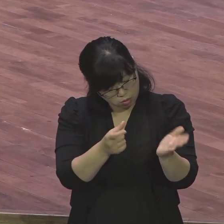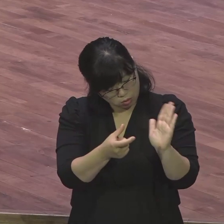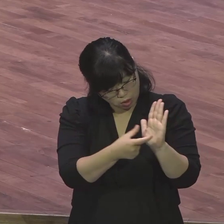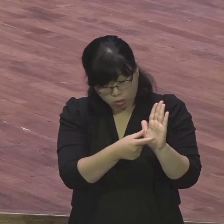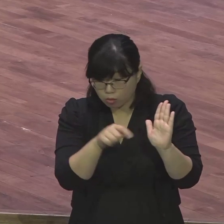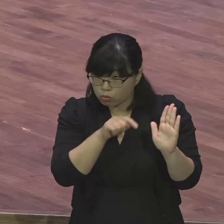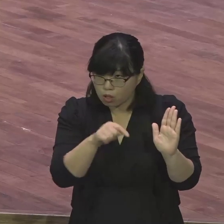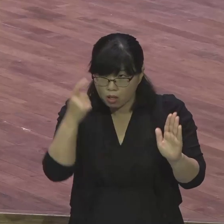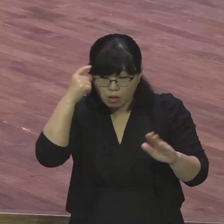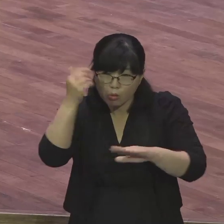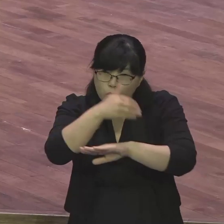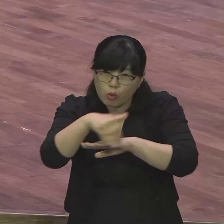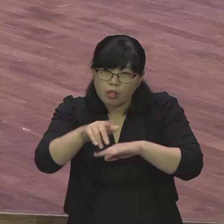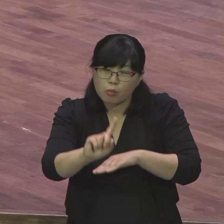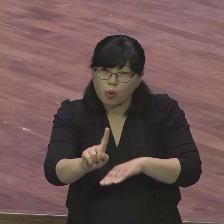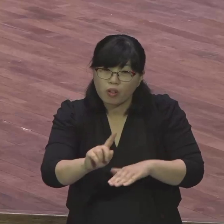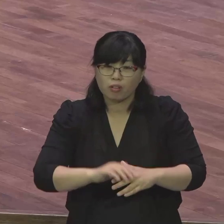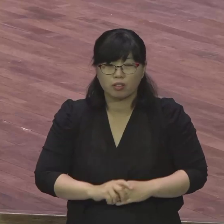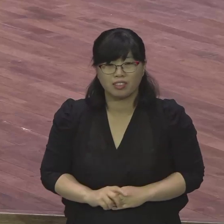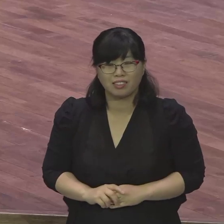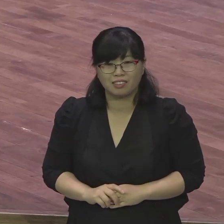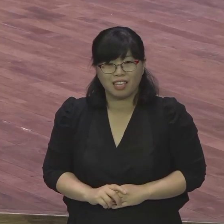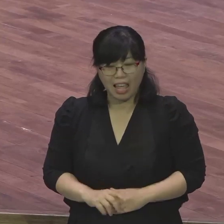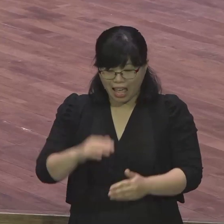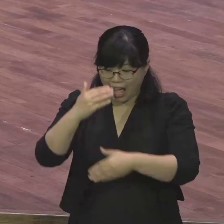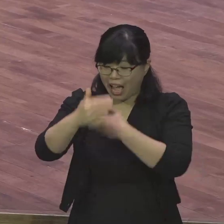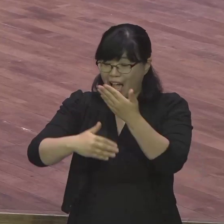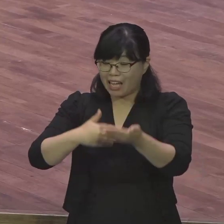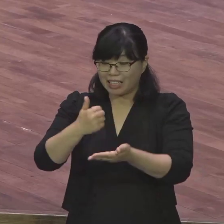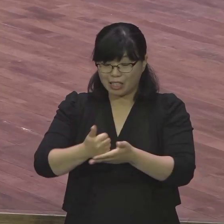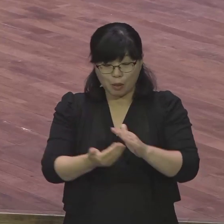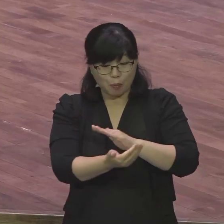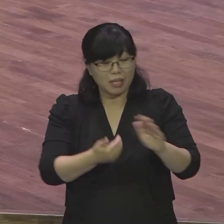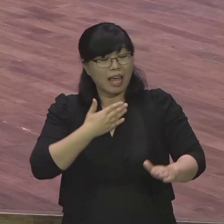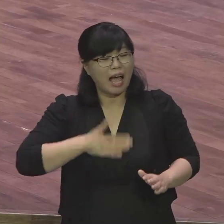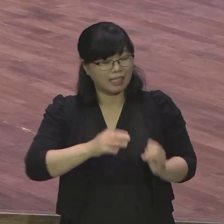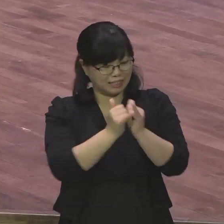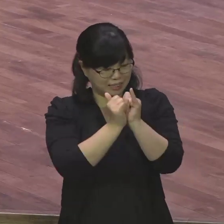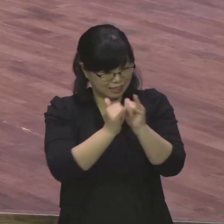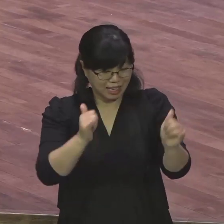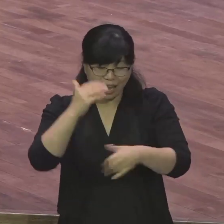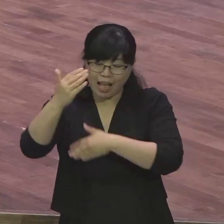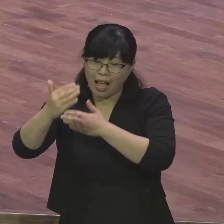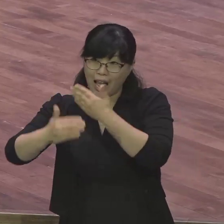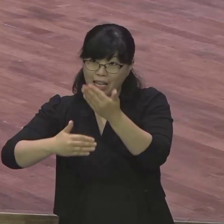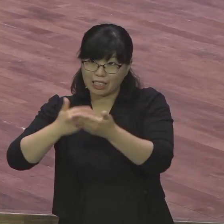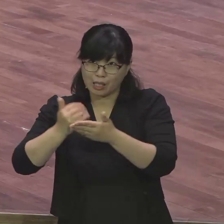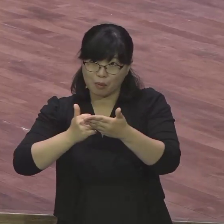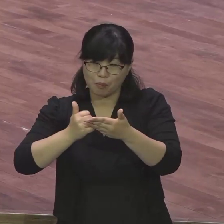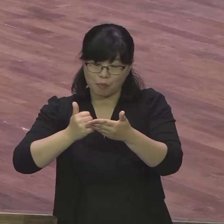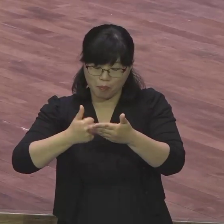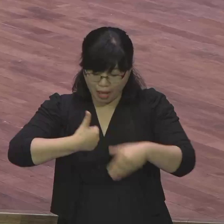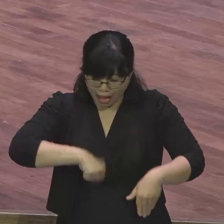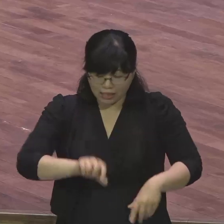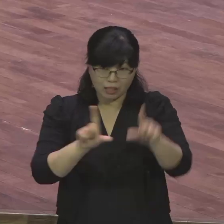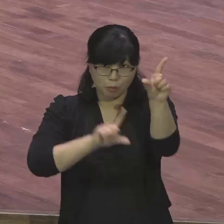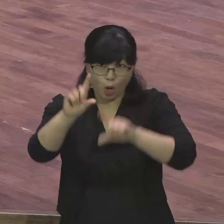아신 자들을 또한 그 아들의 형상을 본받게 하기 위하여 미리 정하셨으니 이는 그로 많은 형제 중에서